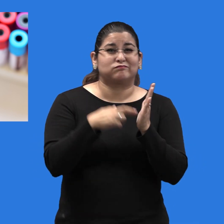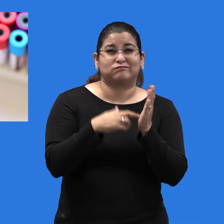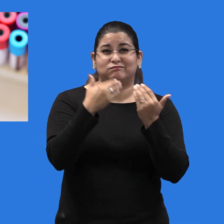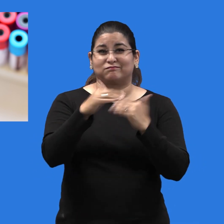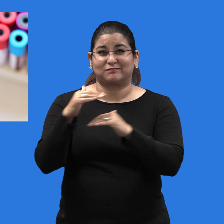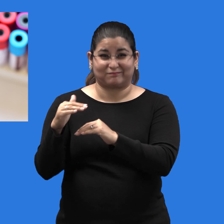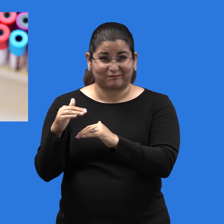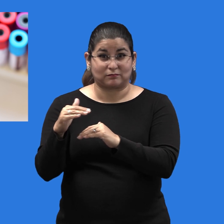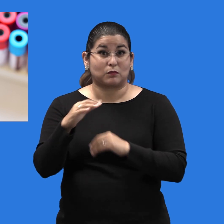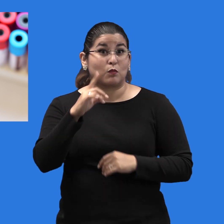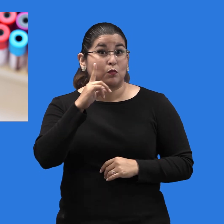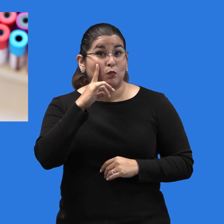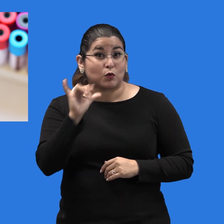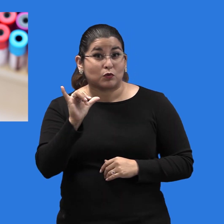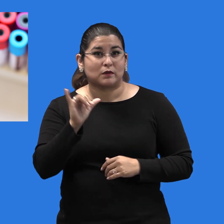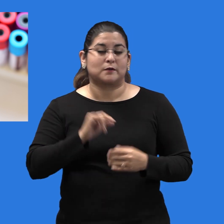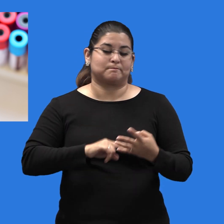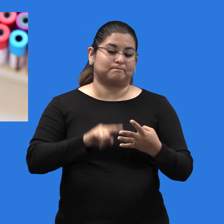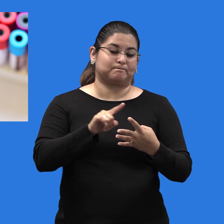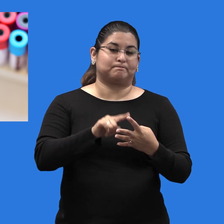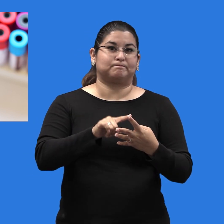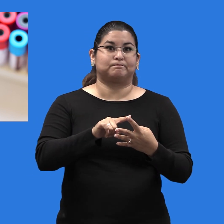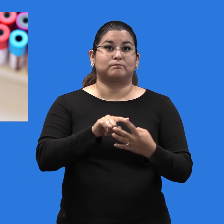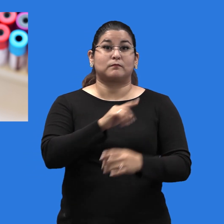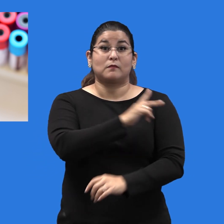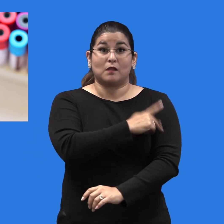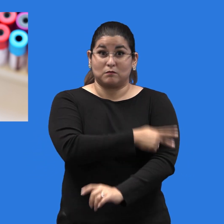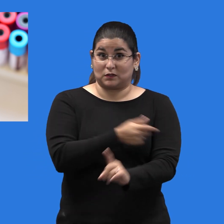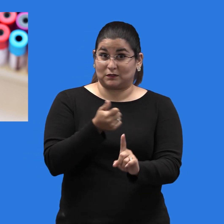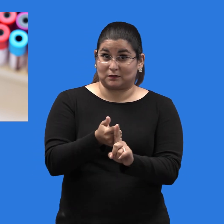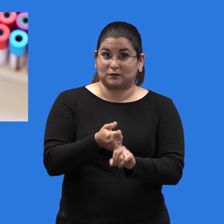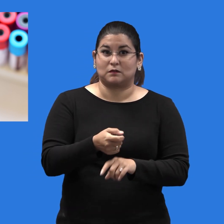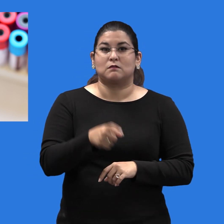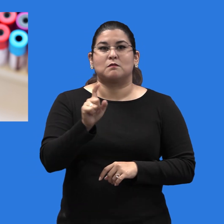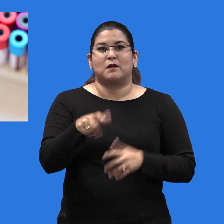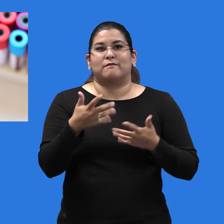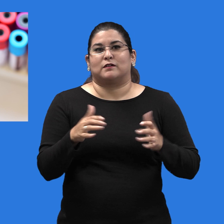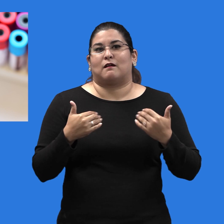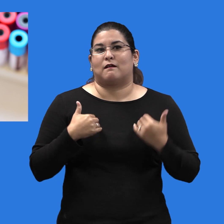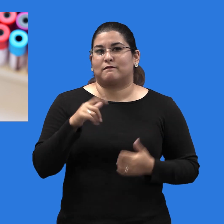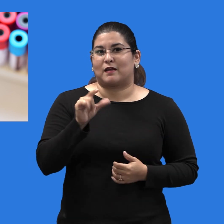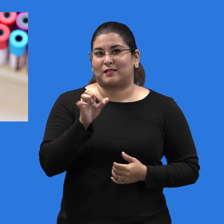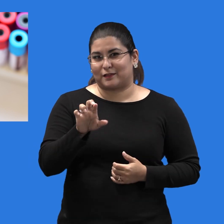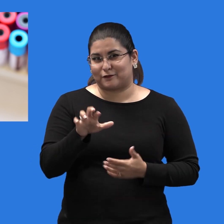Estas restricciones incluyen El paciente debe tener daño al hígado, llamado